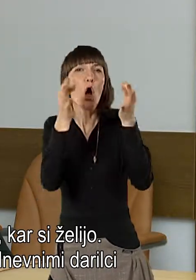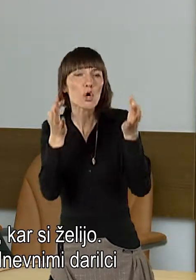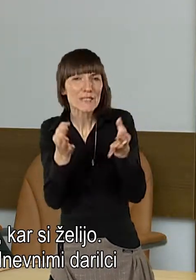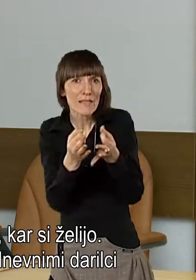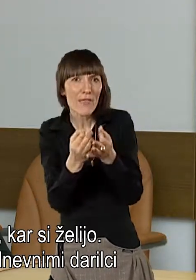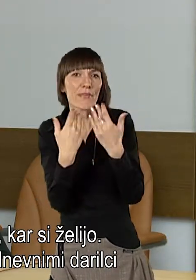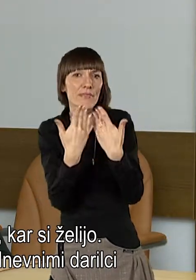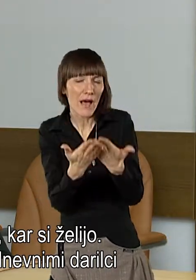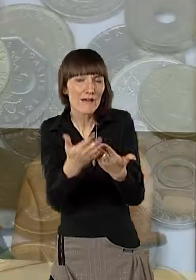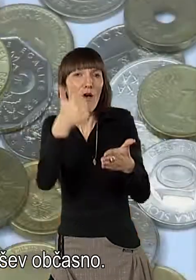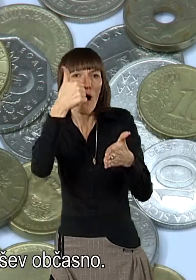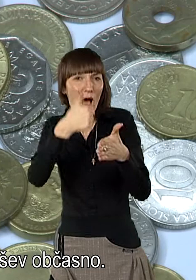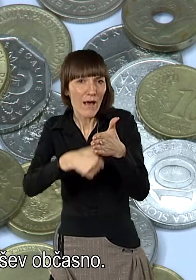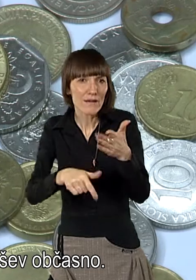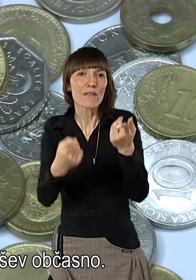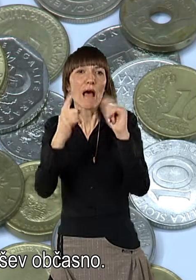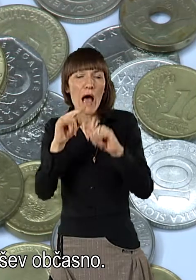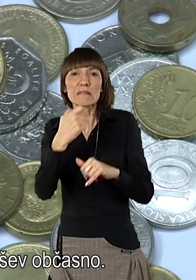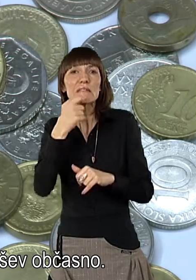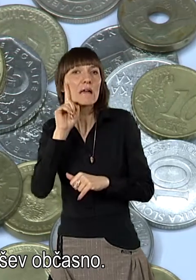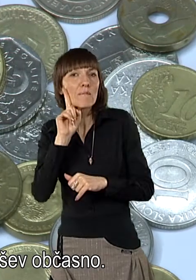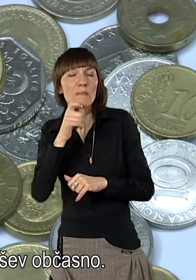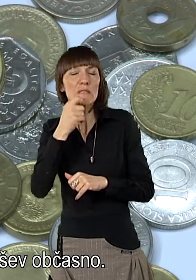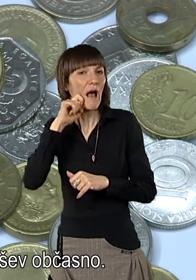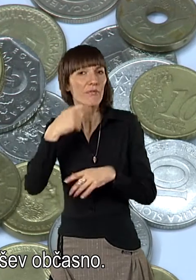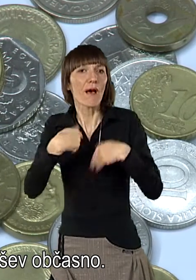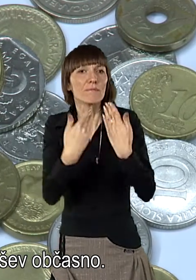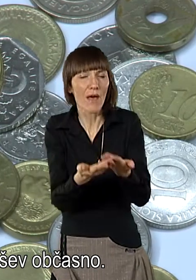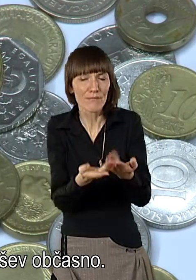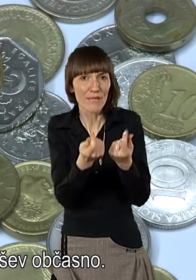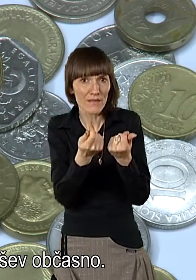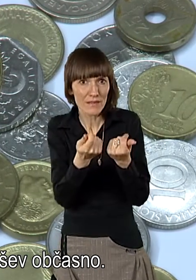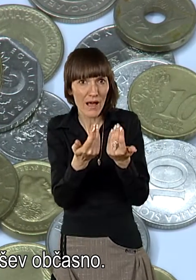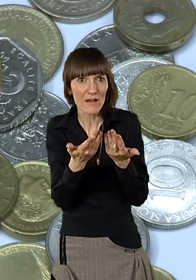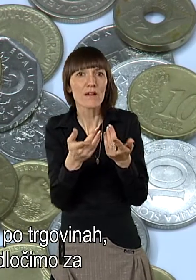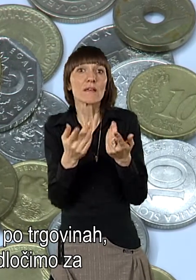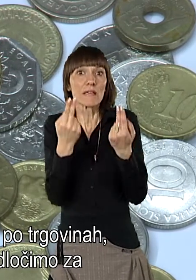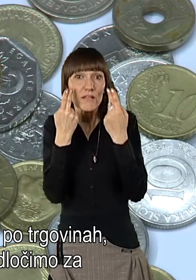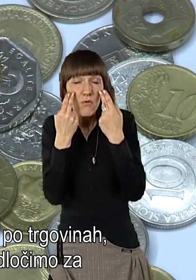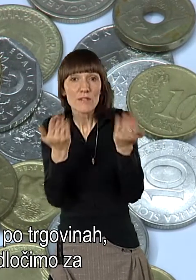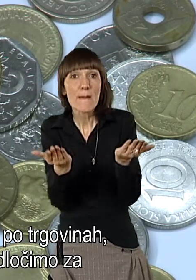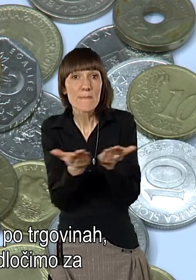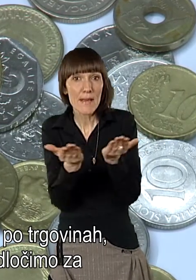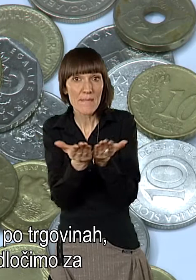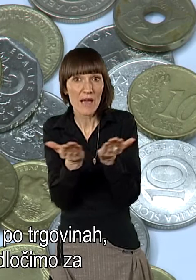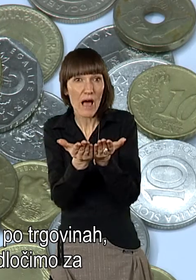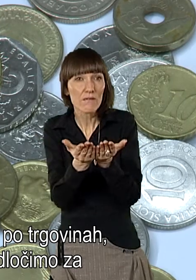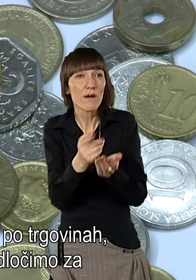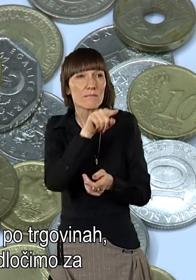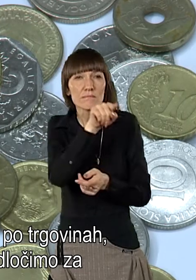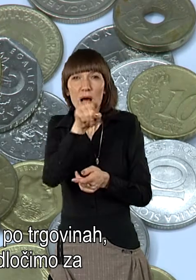rosnodnevnimi darilci, oziroma prespevki stare staršev občasno. Ko narediš primerjave